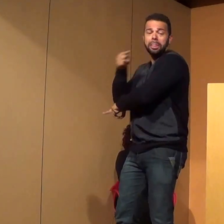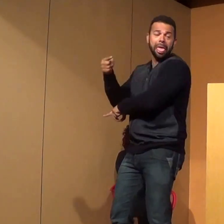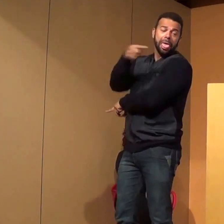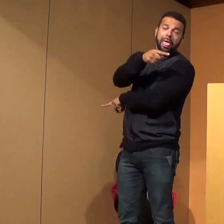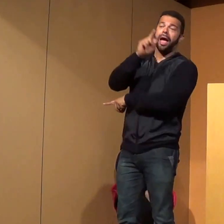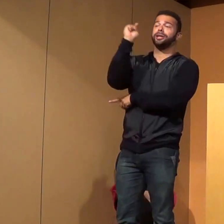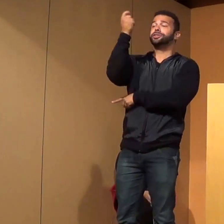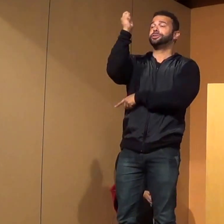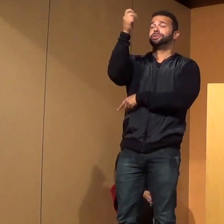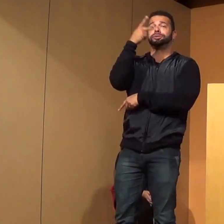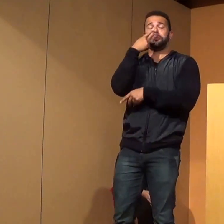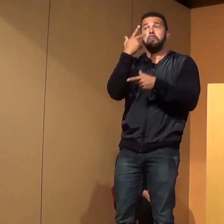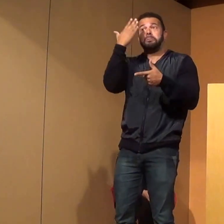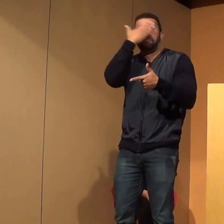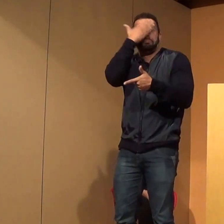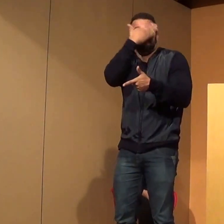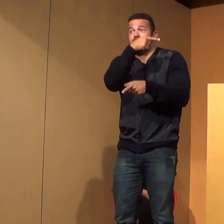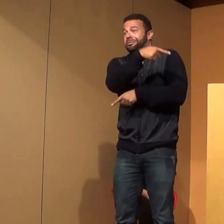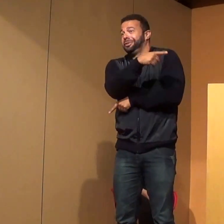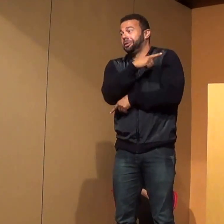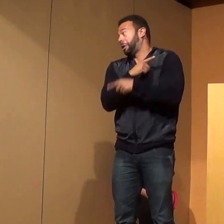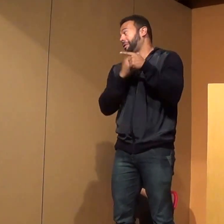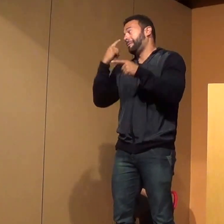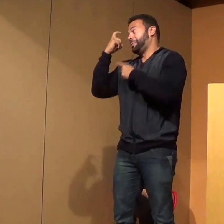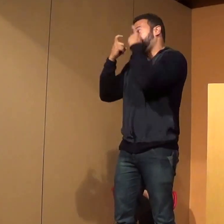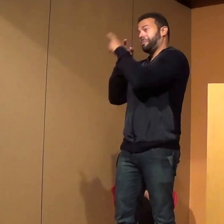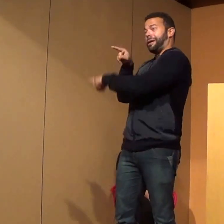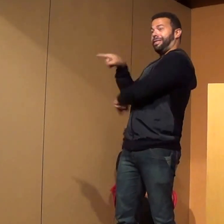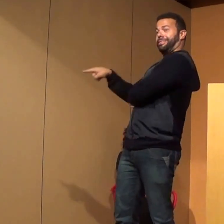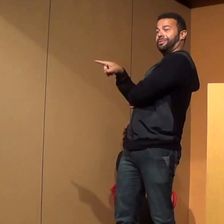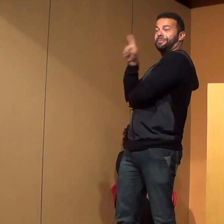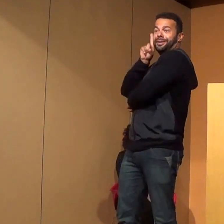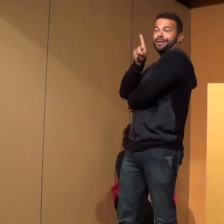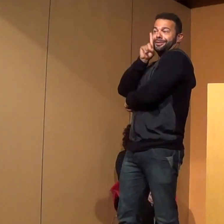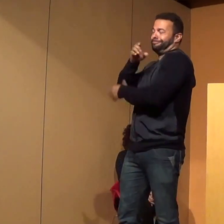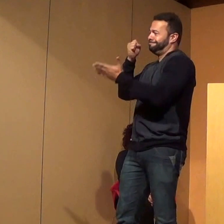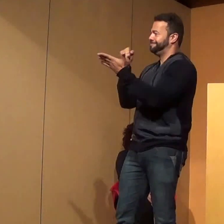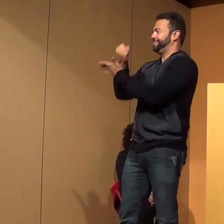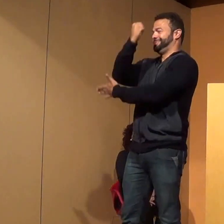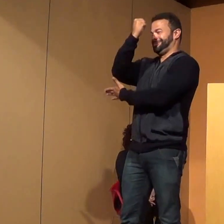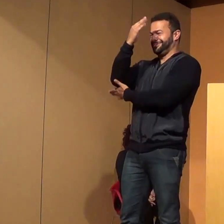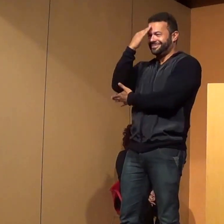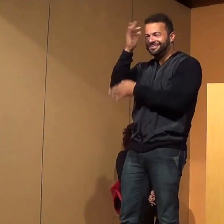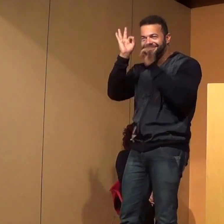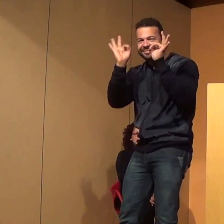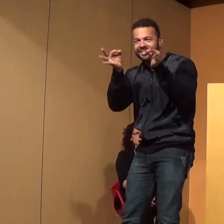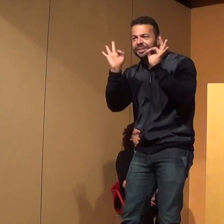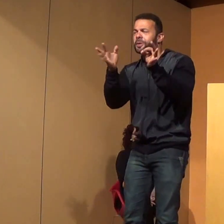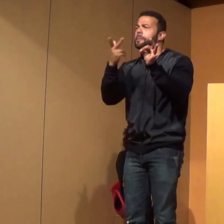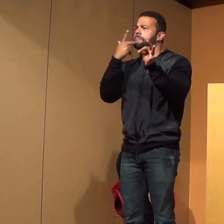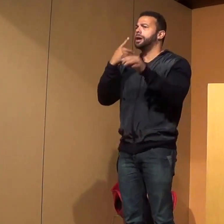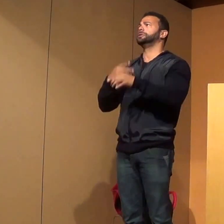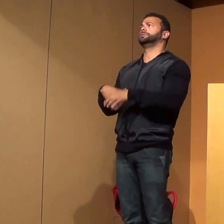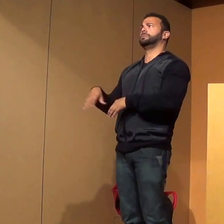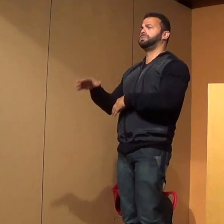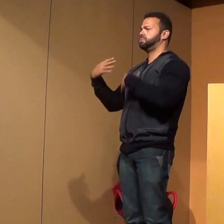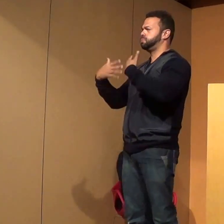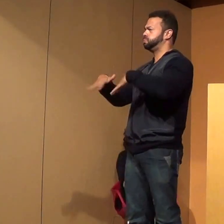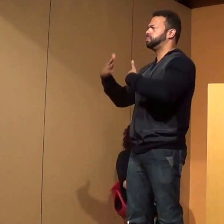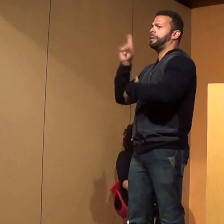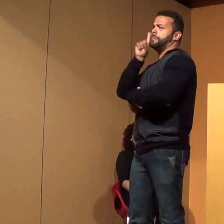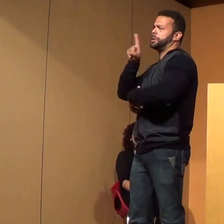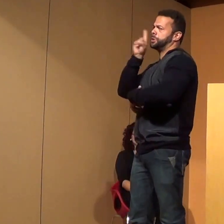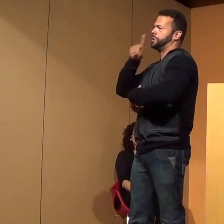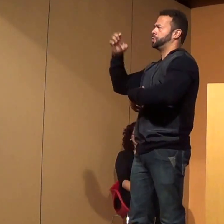que precisamos reconhecer. Nós brincamos, mas eles são realmente uma potência nos esportes,